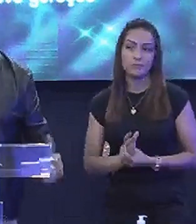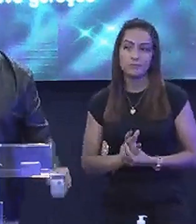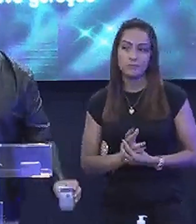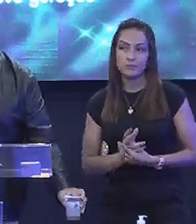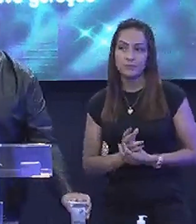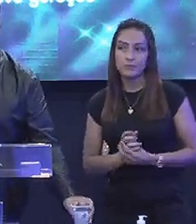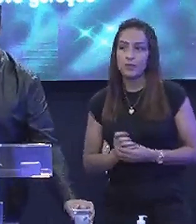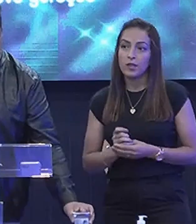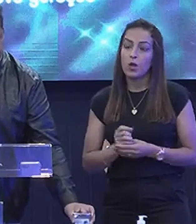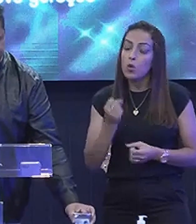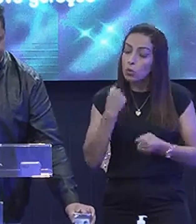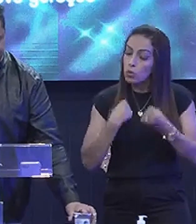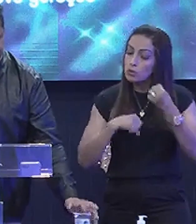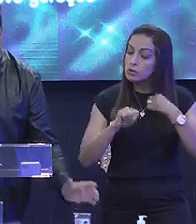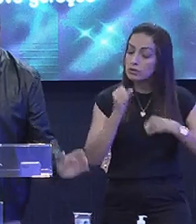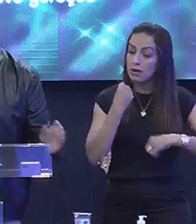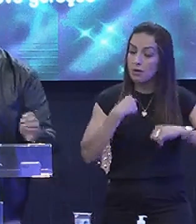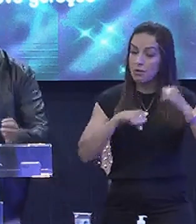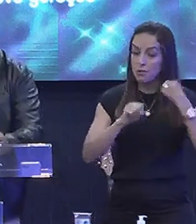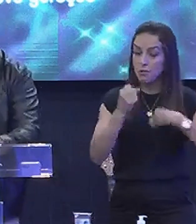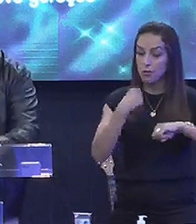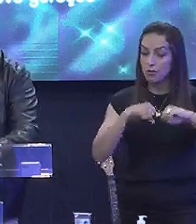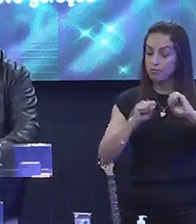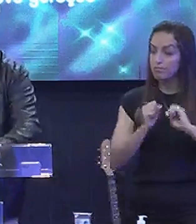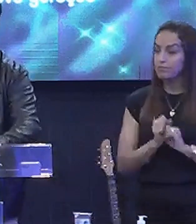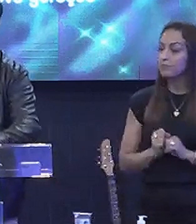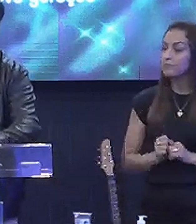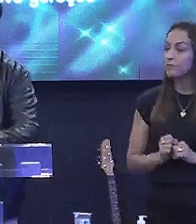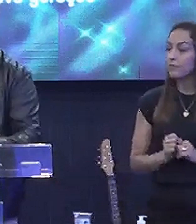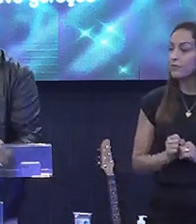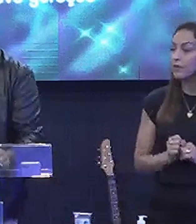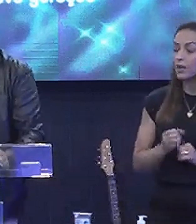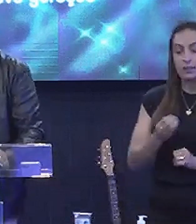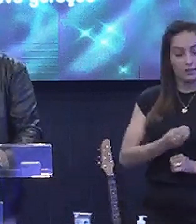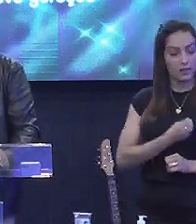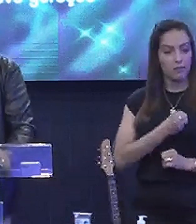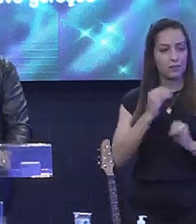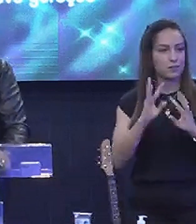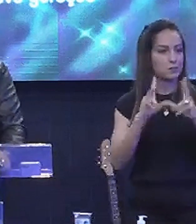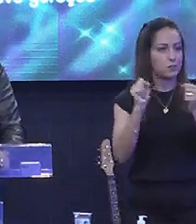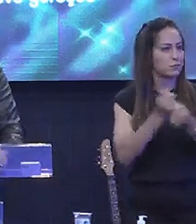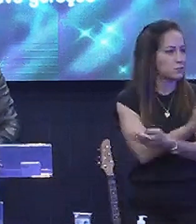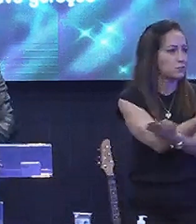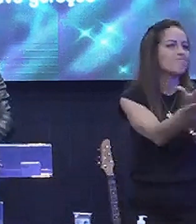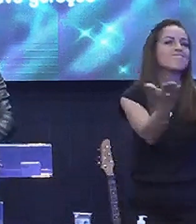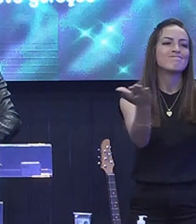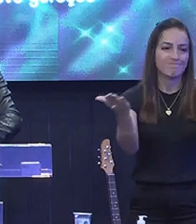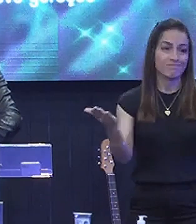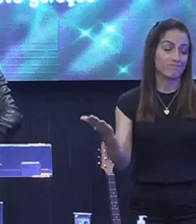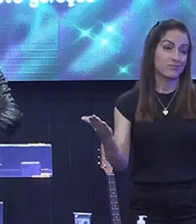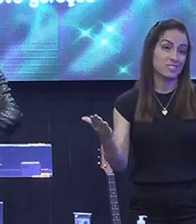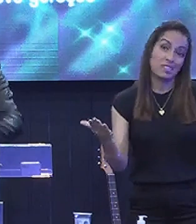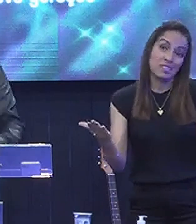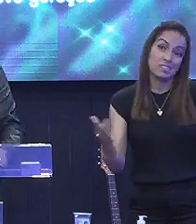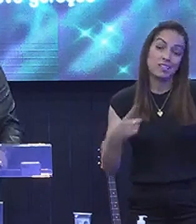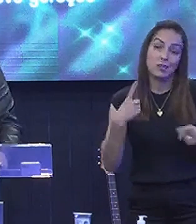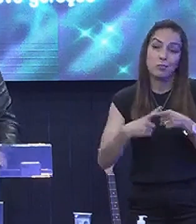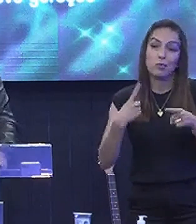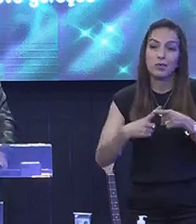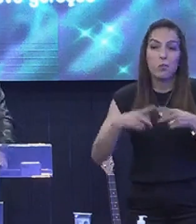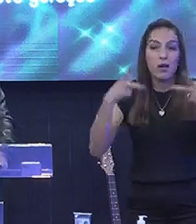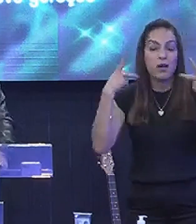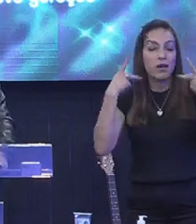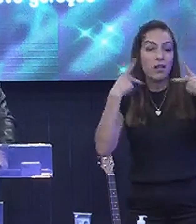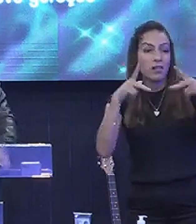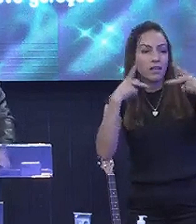Esse salmo Amado É o salmo Da vida De todo mundo Até porque É uma das orações Mais